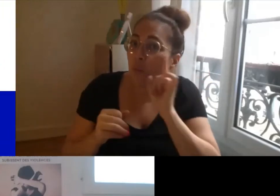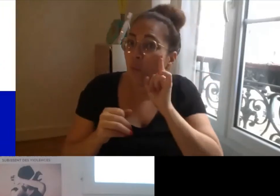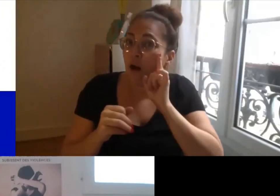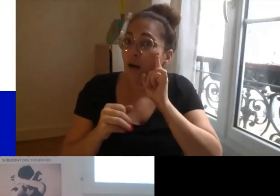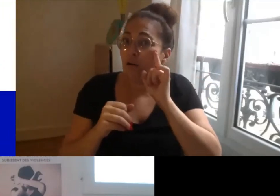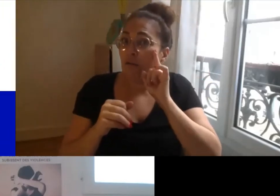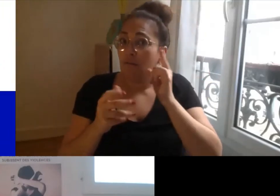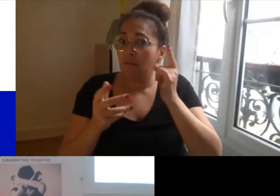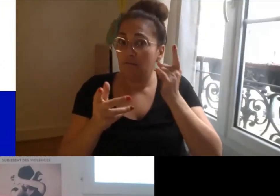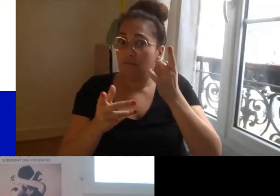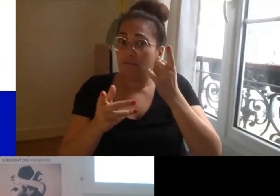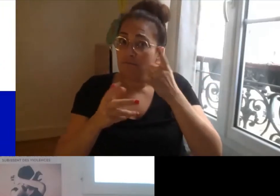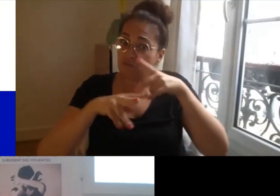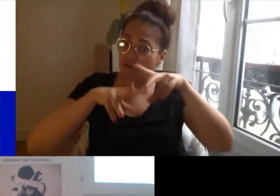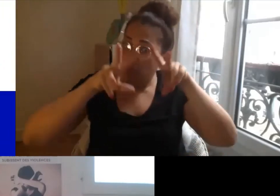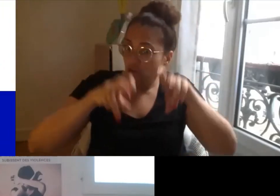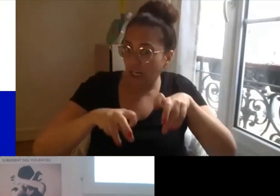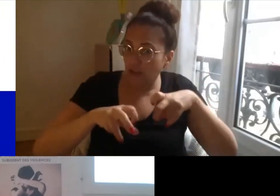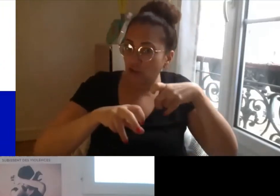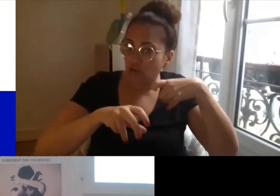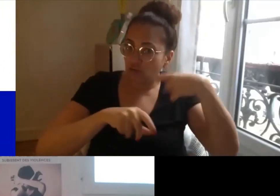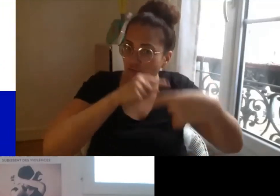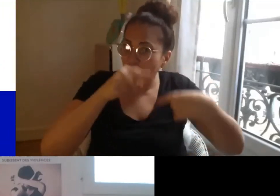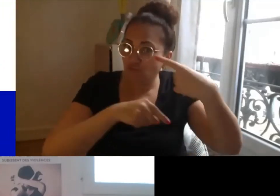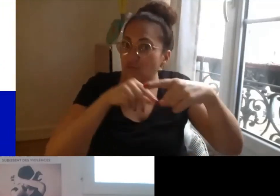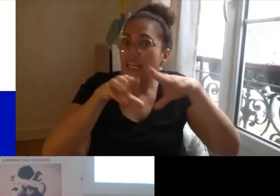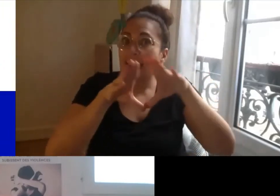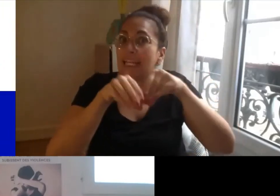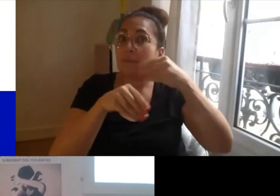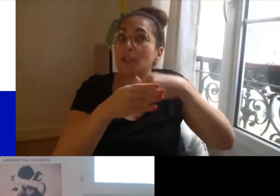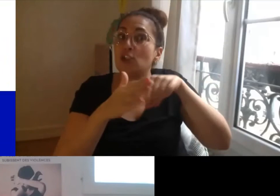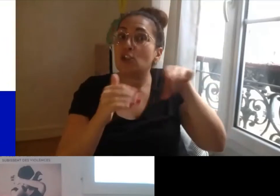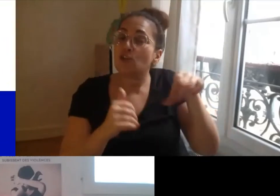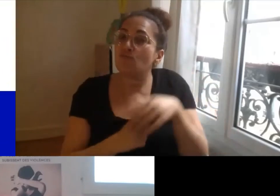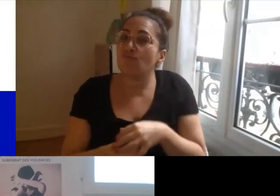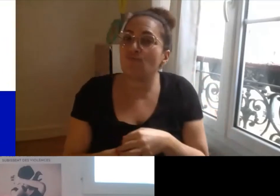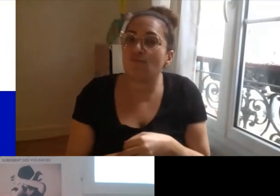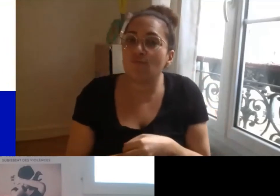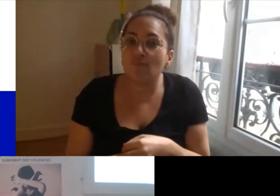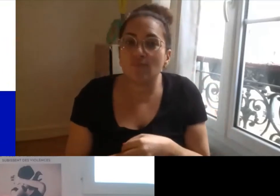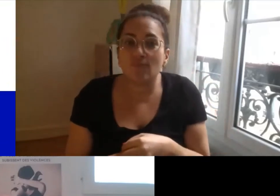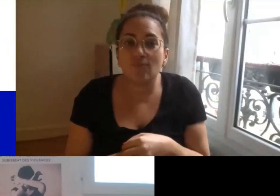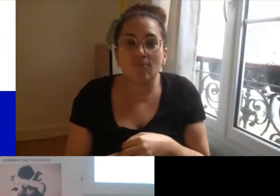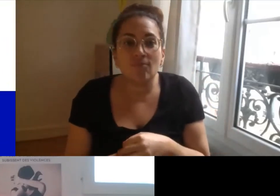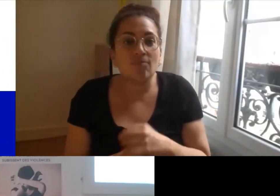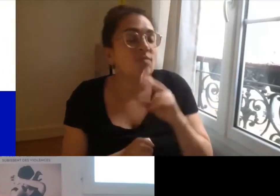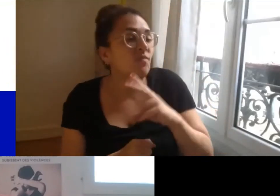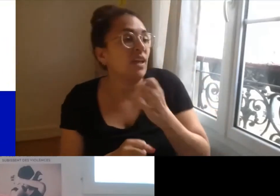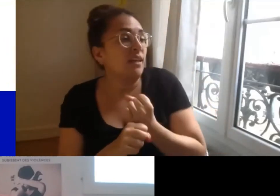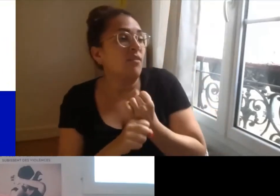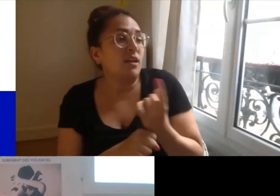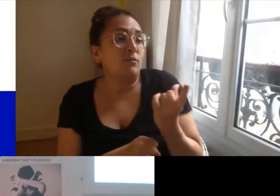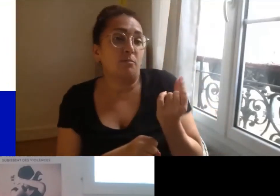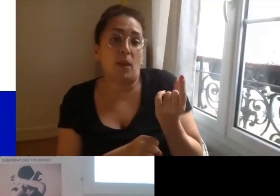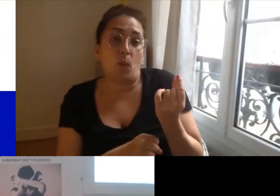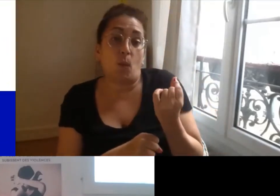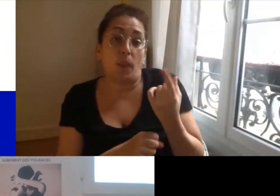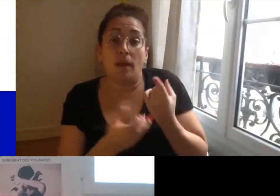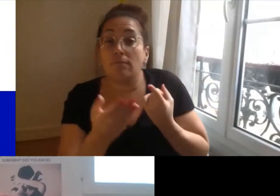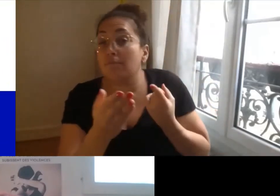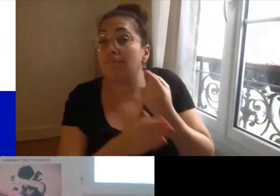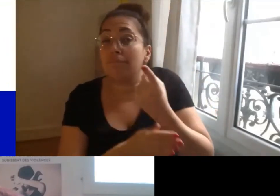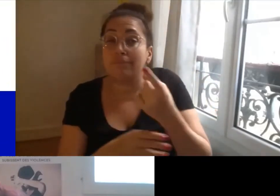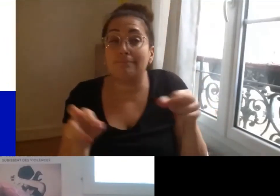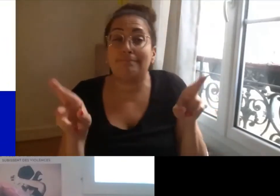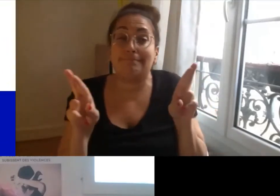par l'équipe d'Anne ? Alors on espère déjà travailler longtemps avec Anne parce que c'est vraiment un enchiffissement